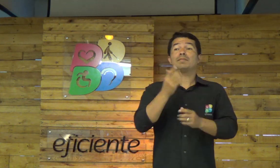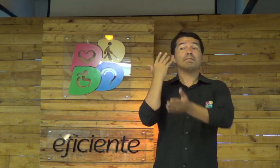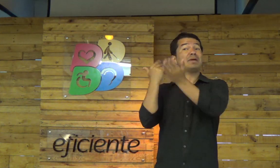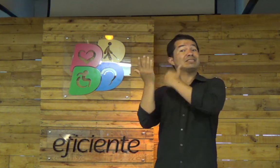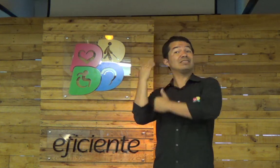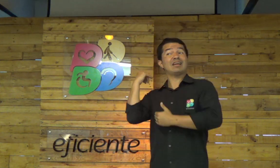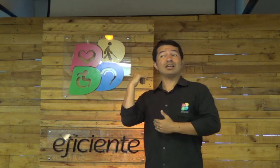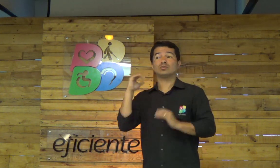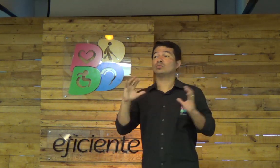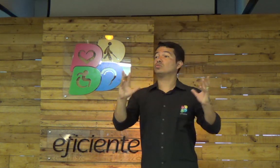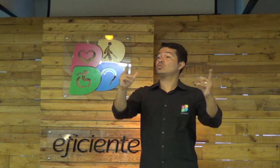Porque, no passado,